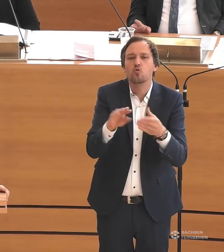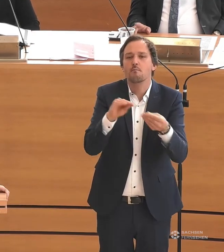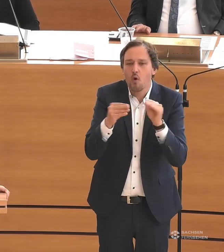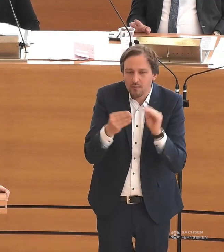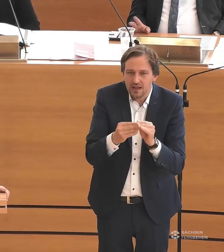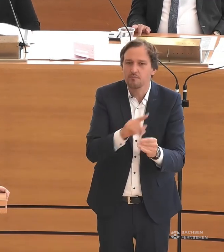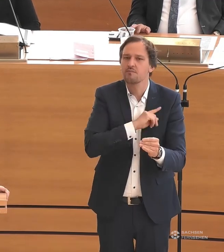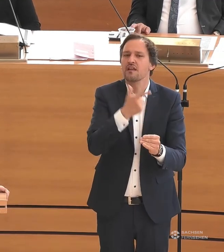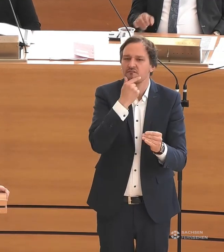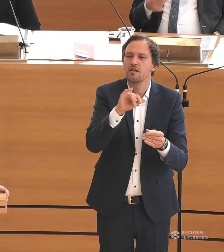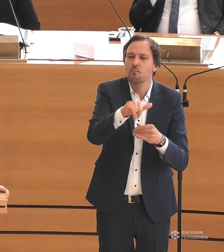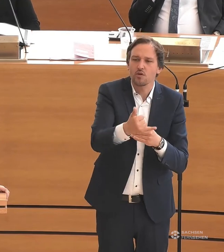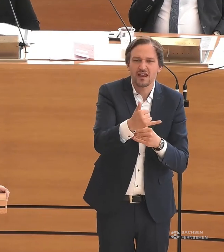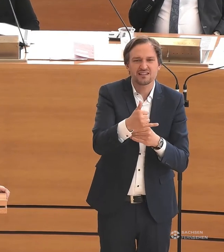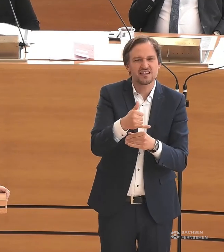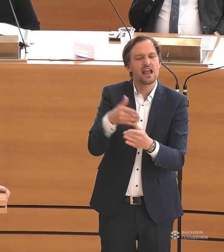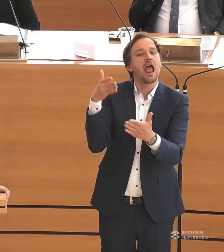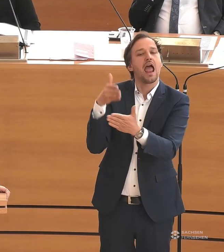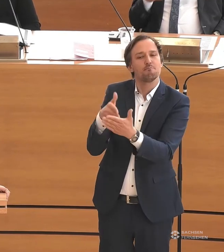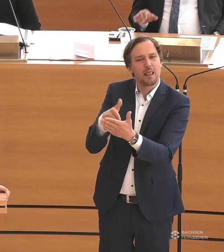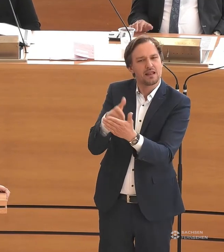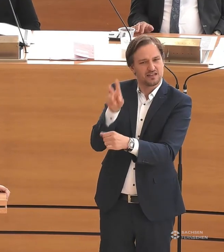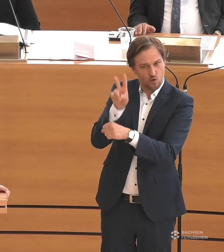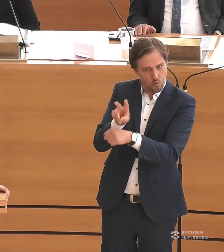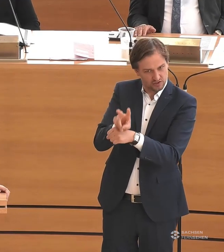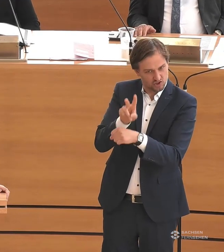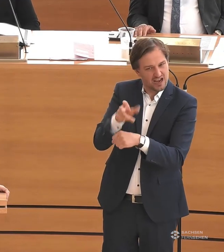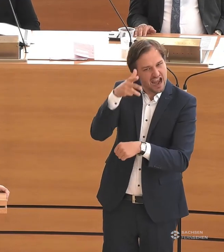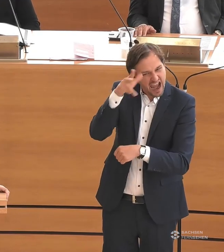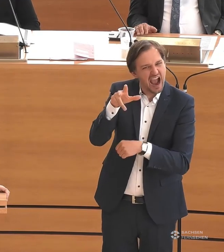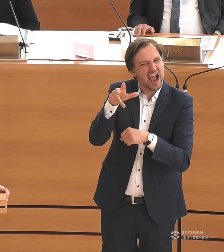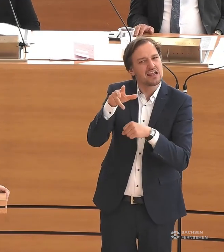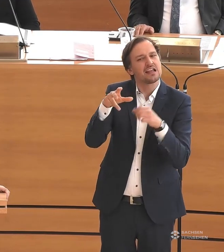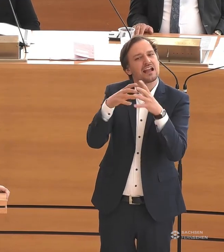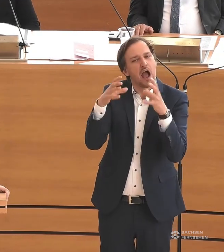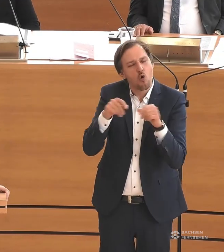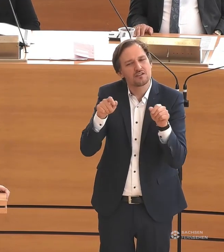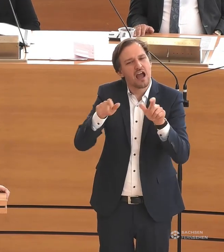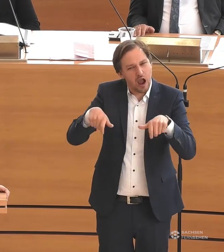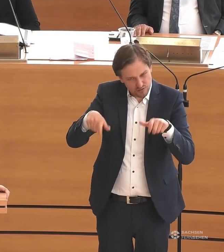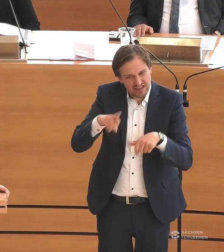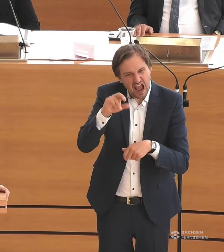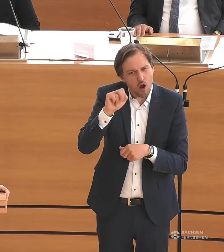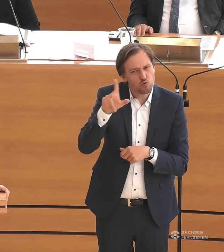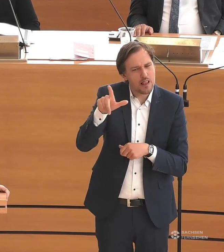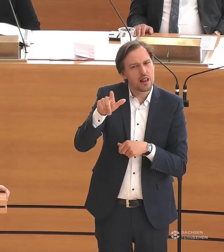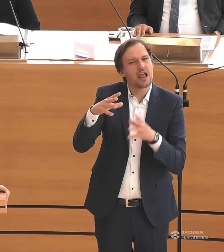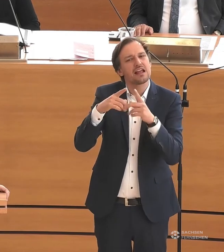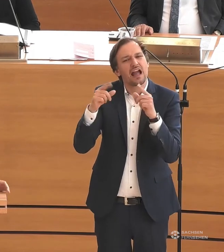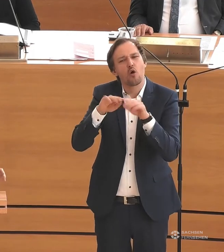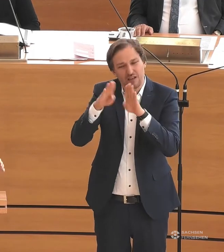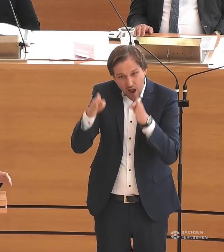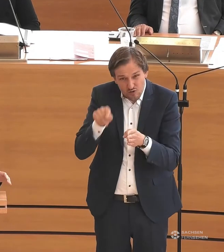Ability Watch. Das ist ein Rechercheprojekt, das unter anderem von Raul Krauthausen ins Leben gerufen ist, um Fälle zu dokumentieren und Missstände